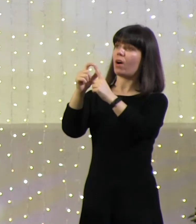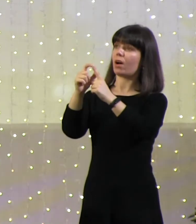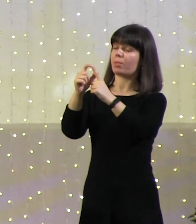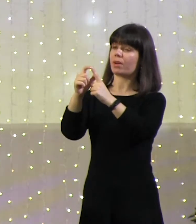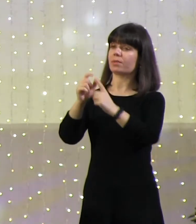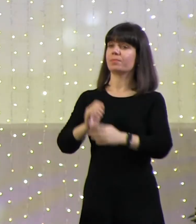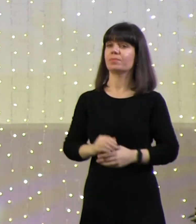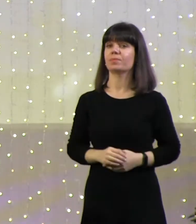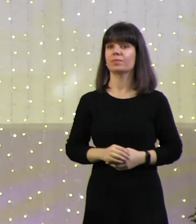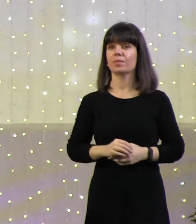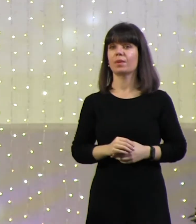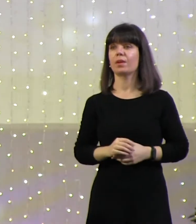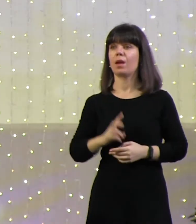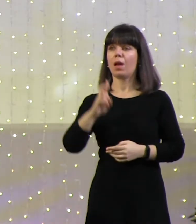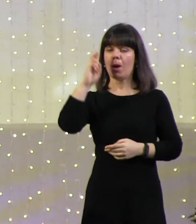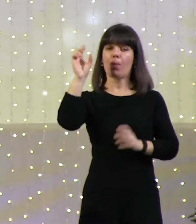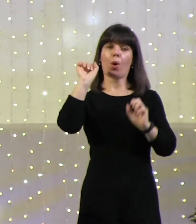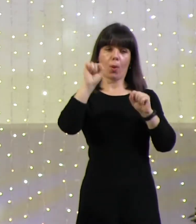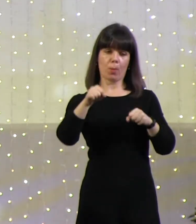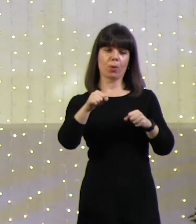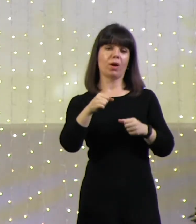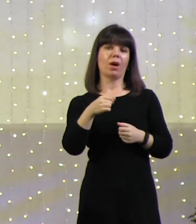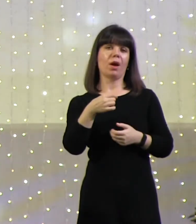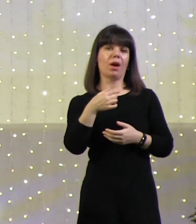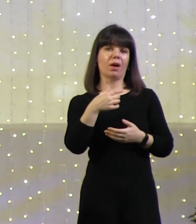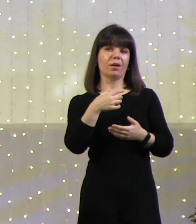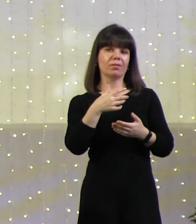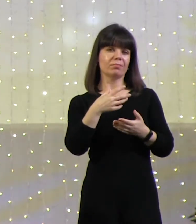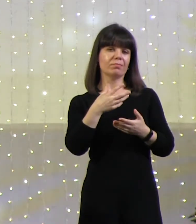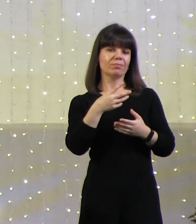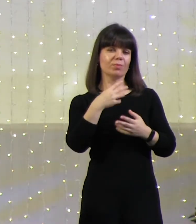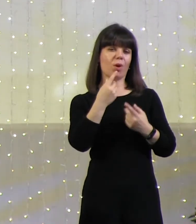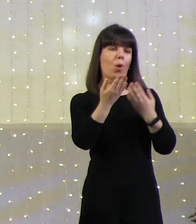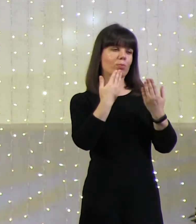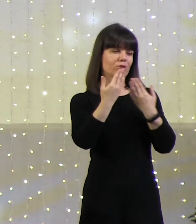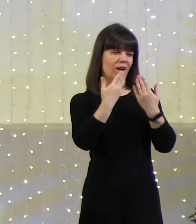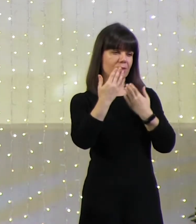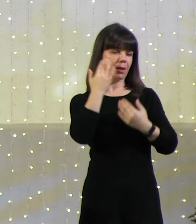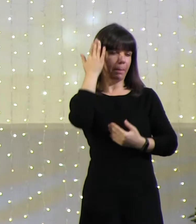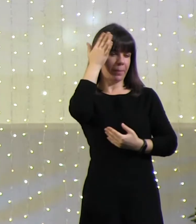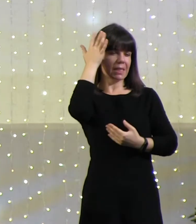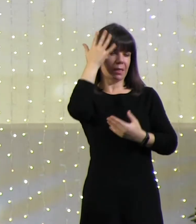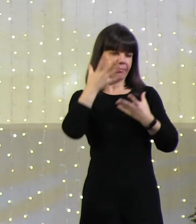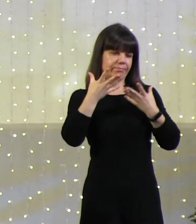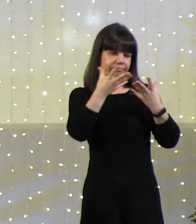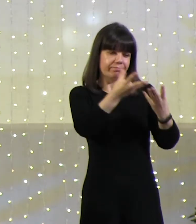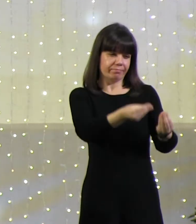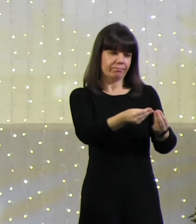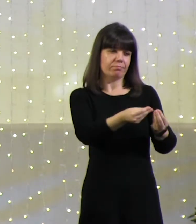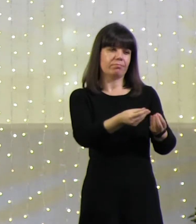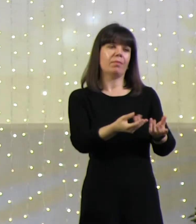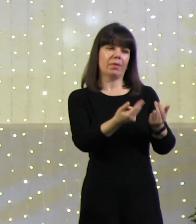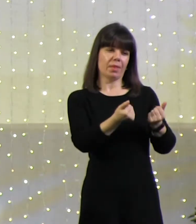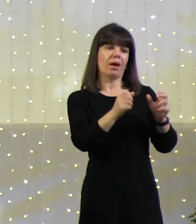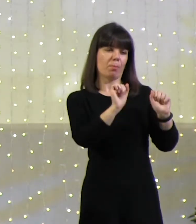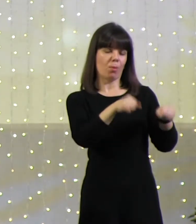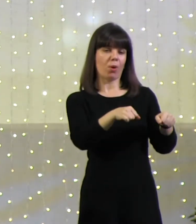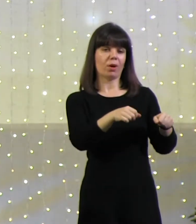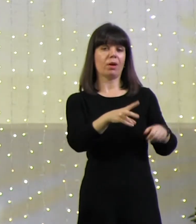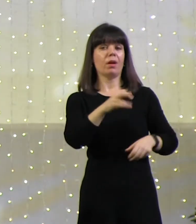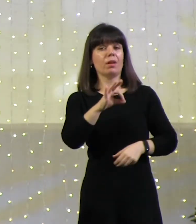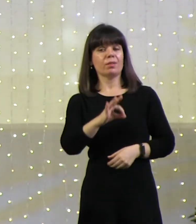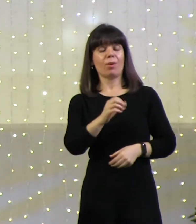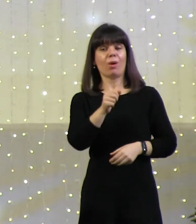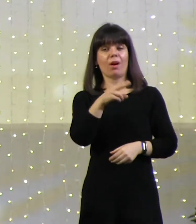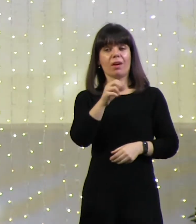Мог ли Бог общаться с ним посредством внушения? Мог. У Адама, Адам мог быть сотворен таким образом,